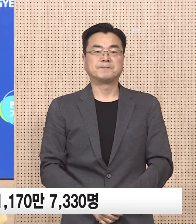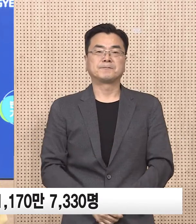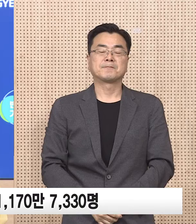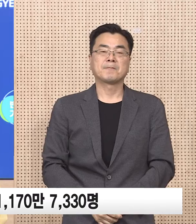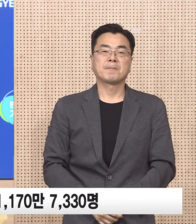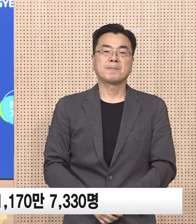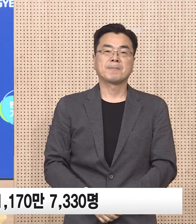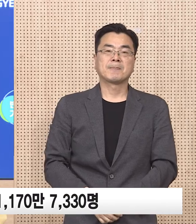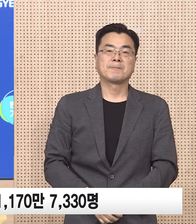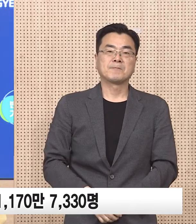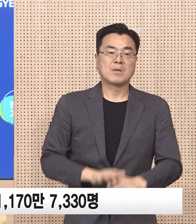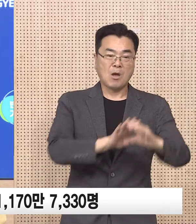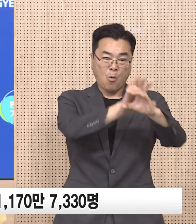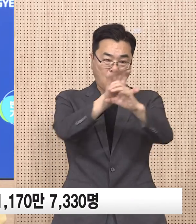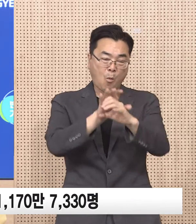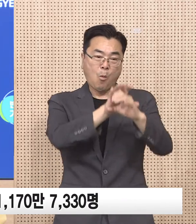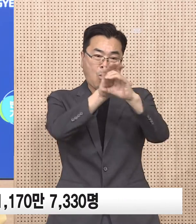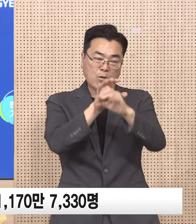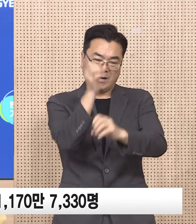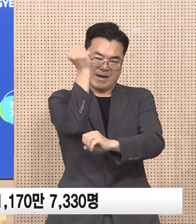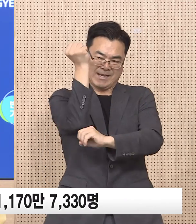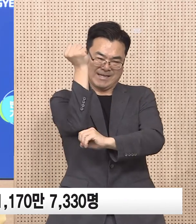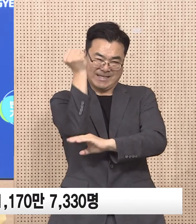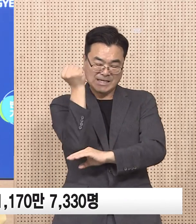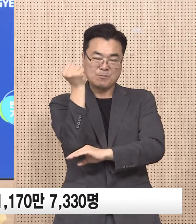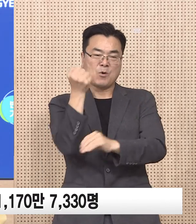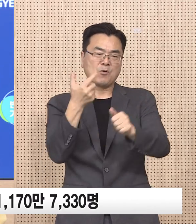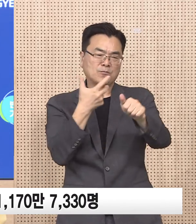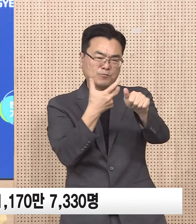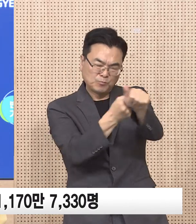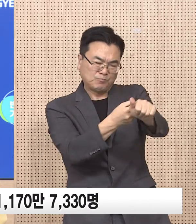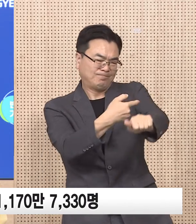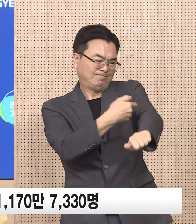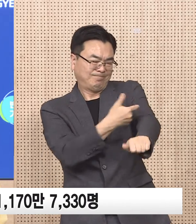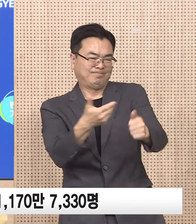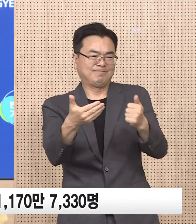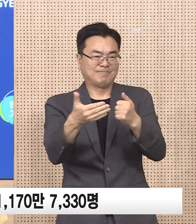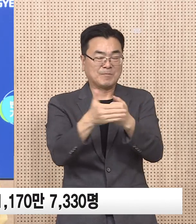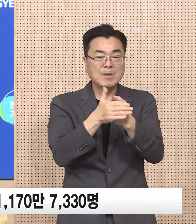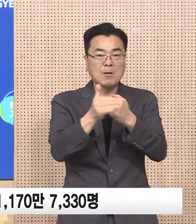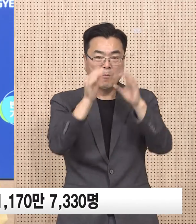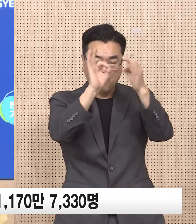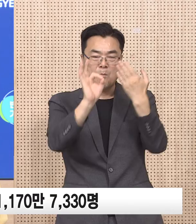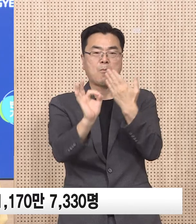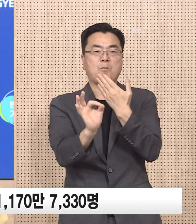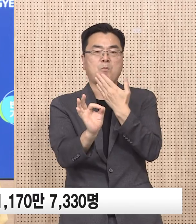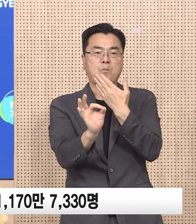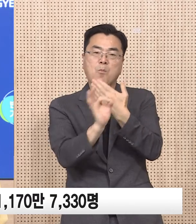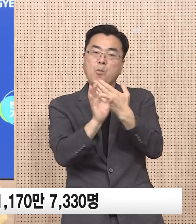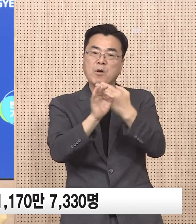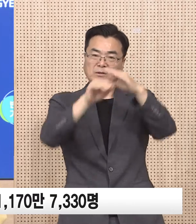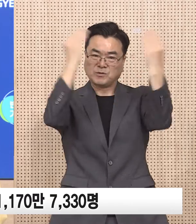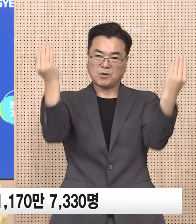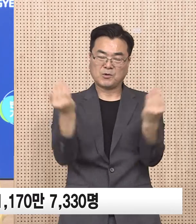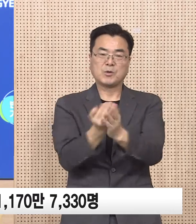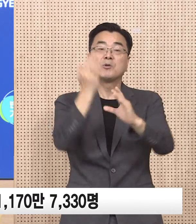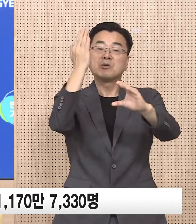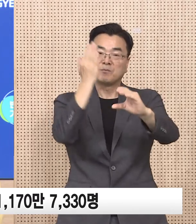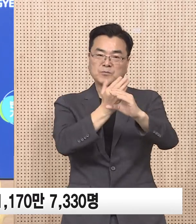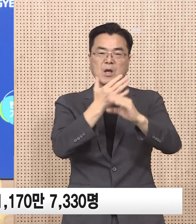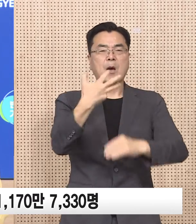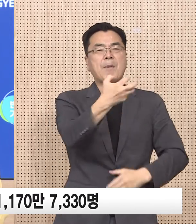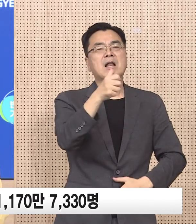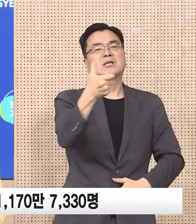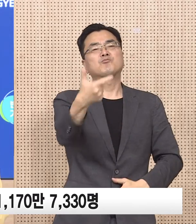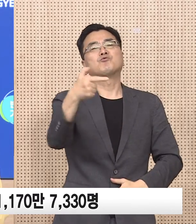0시 기준 코로나19 기본접종을 완료한 경기도민은 총 1,170만 7,330명으로 경기도 인구의